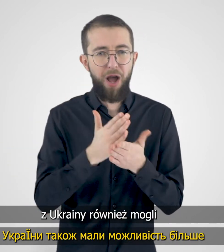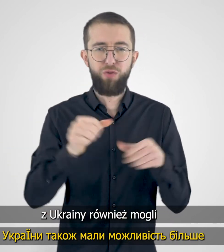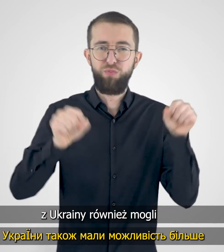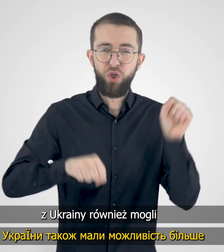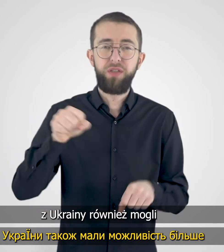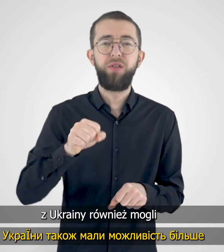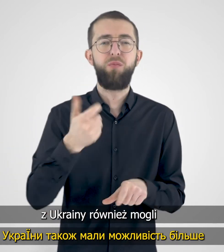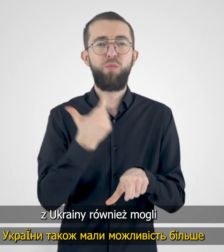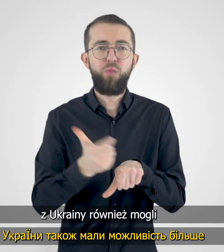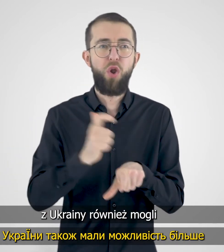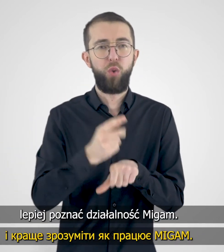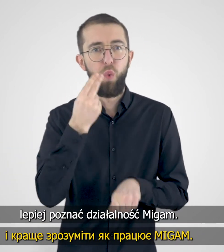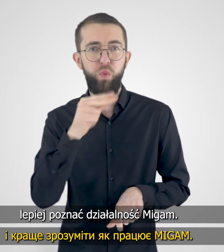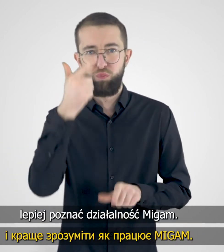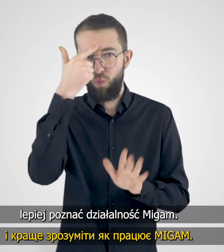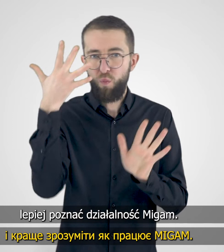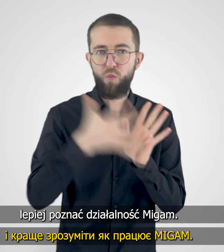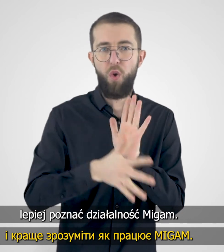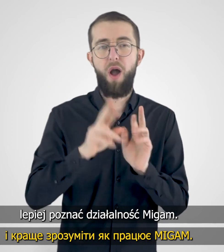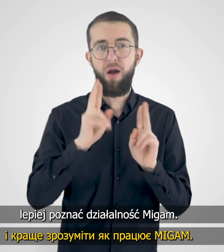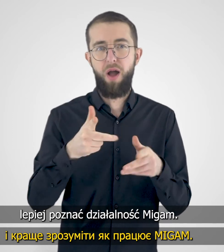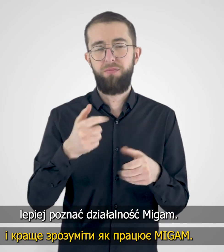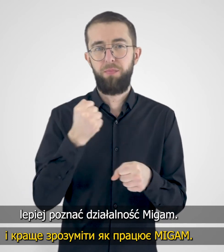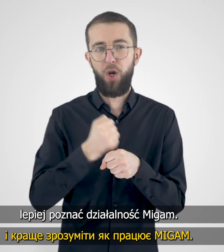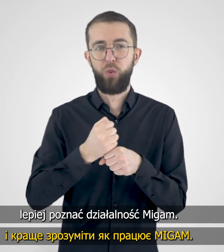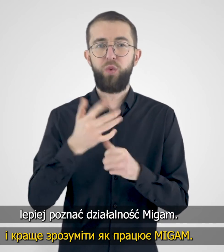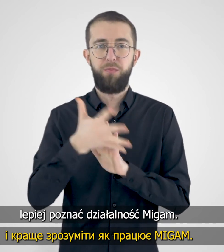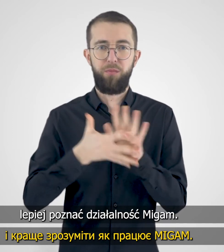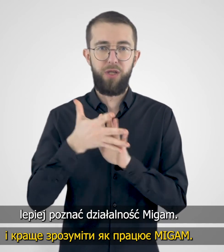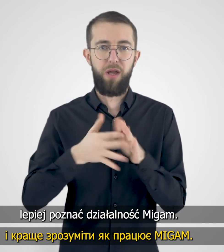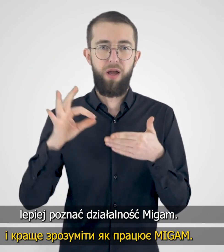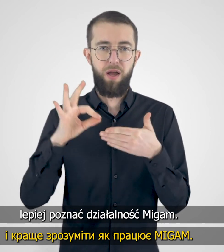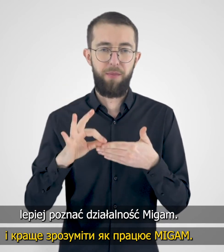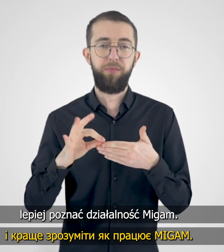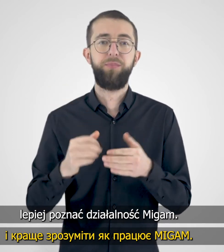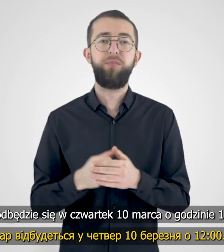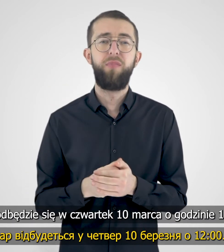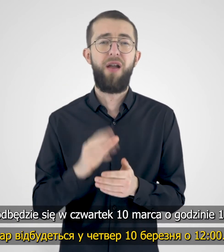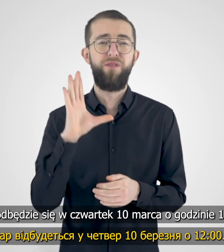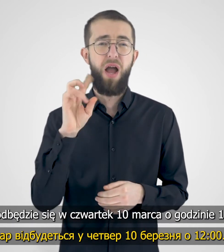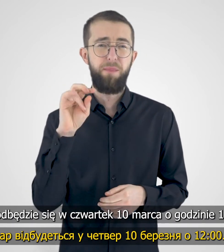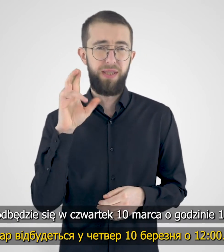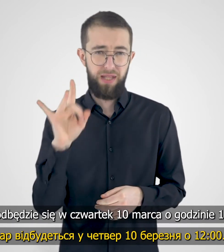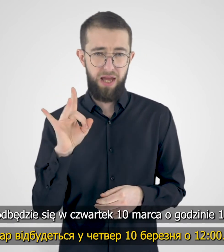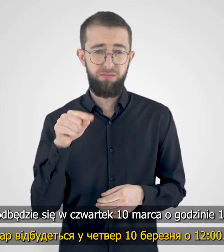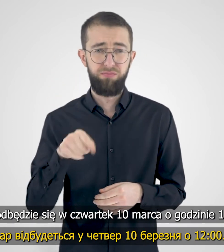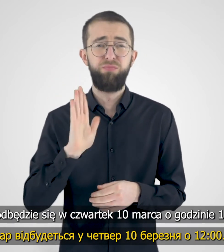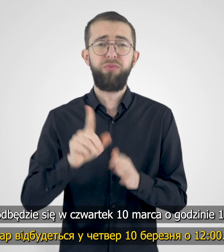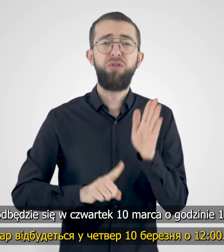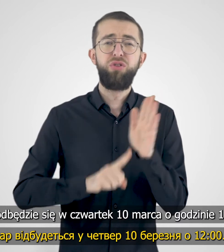lepiej poznać działalność MIGAM. Webinar odbędzie się w czwartek, 10